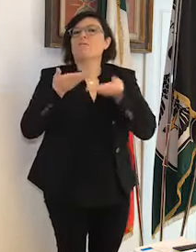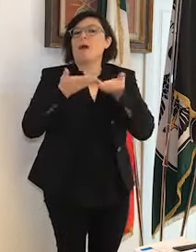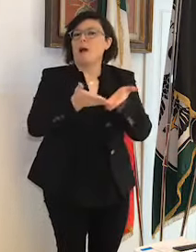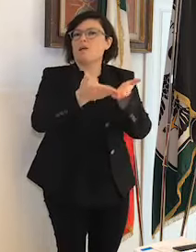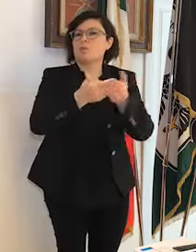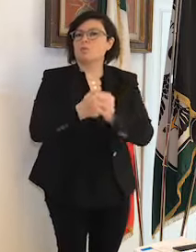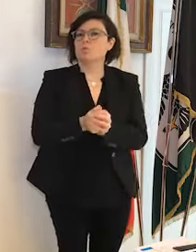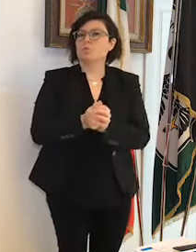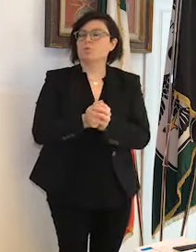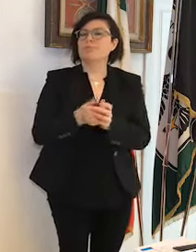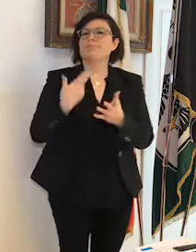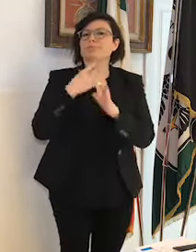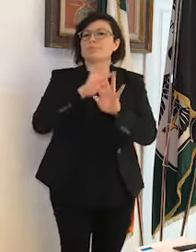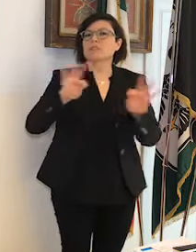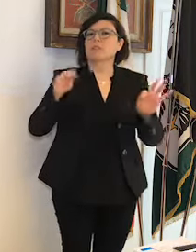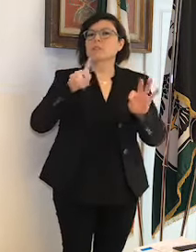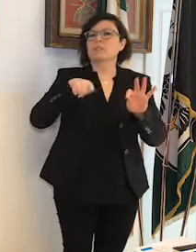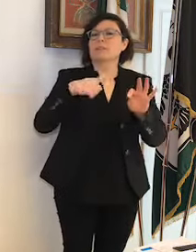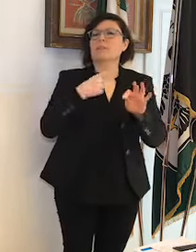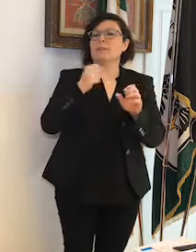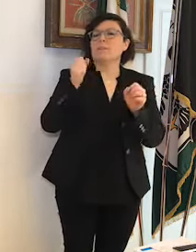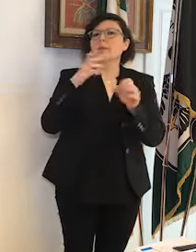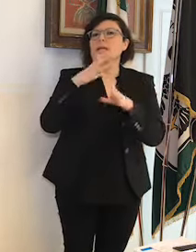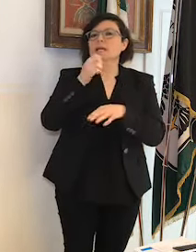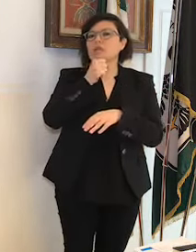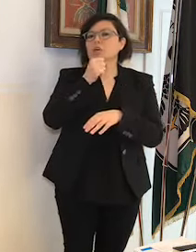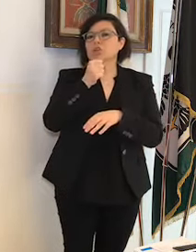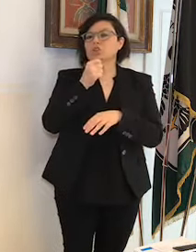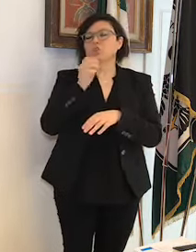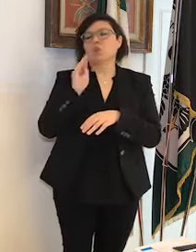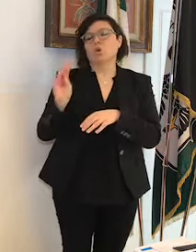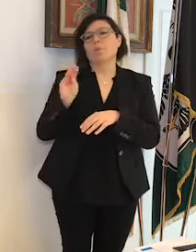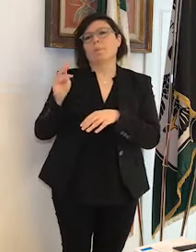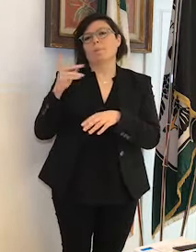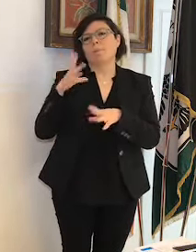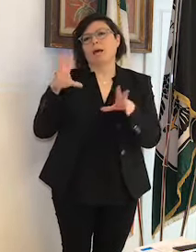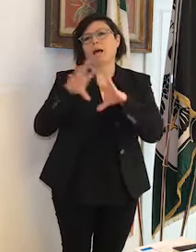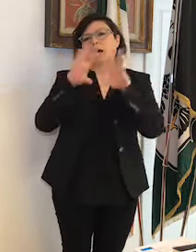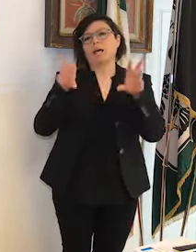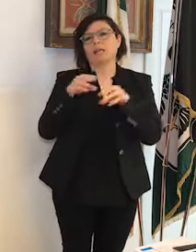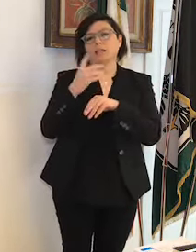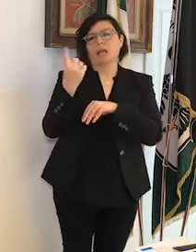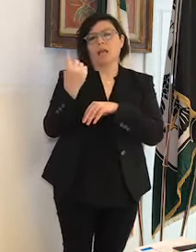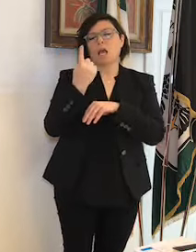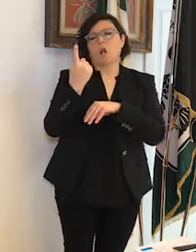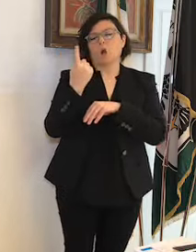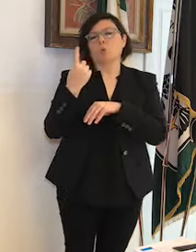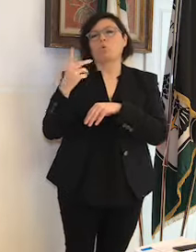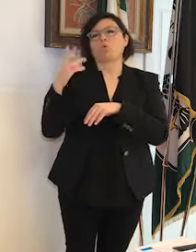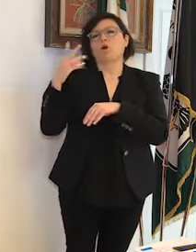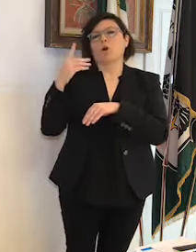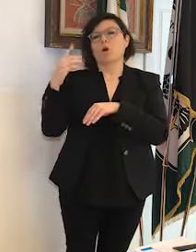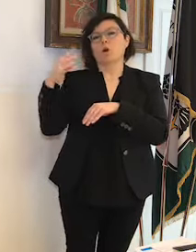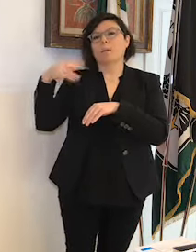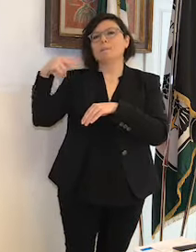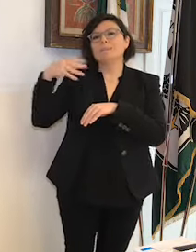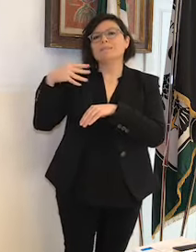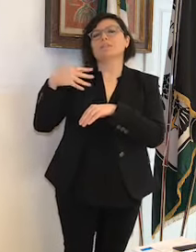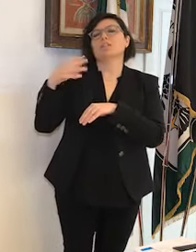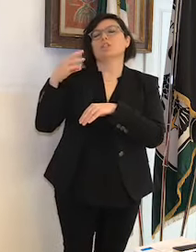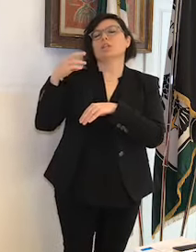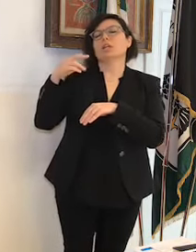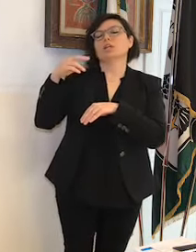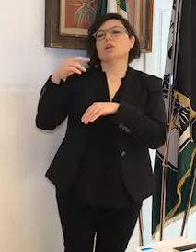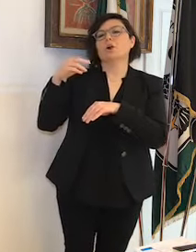Allora, le riunisco, le accorto perché sono tutte sullo stesso argomento da Nello Vellani di Newstown, Tonella Caccani, il messaggero e